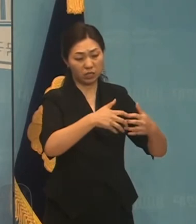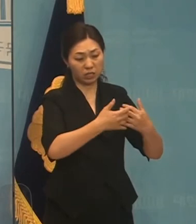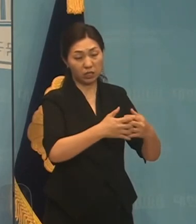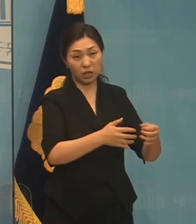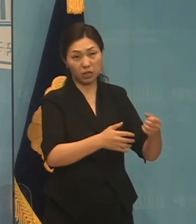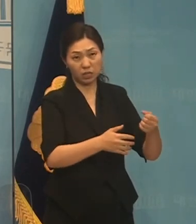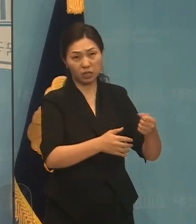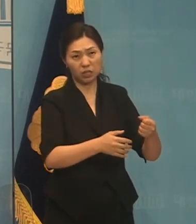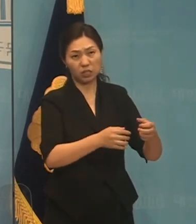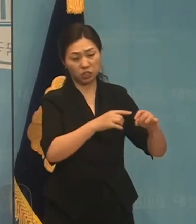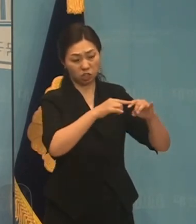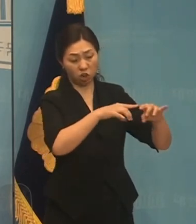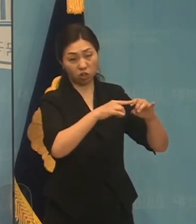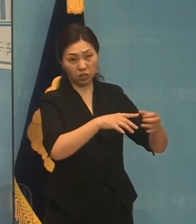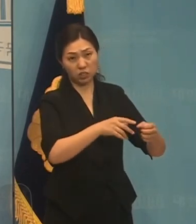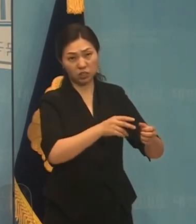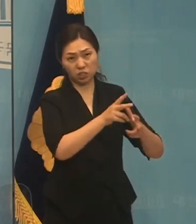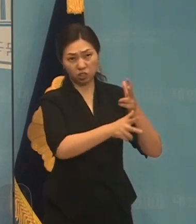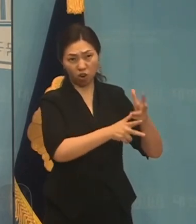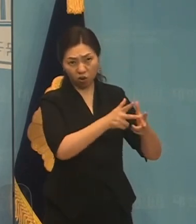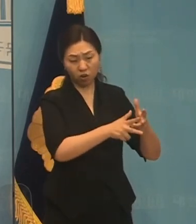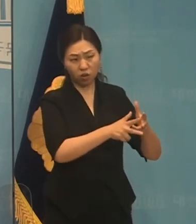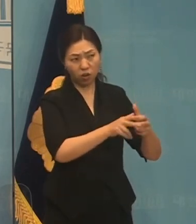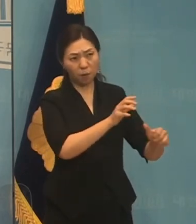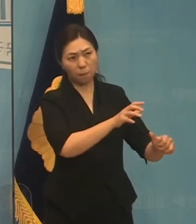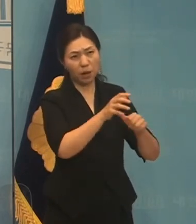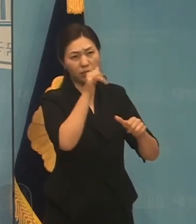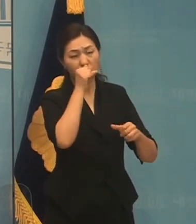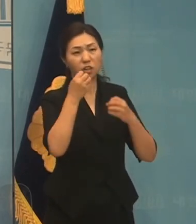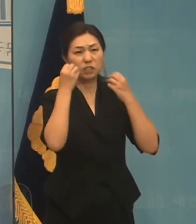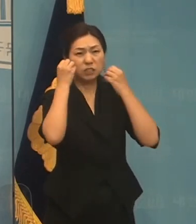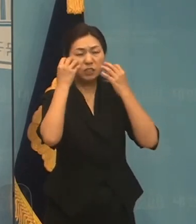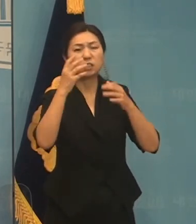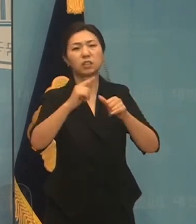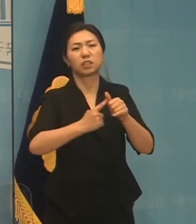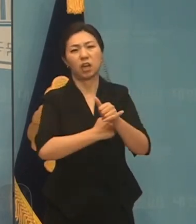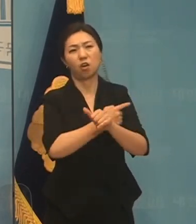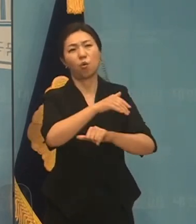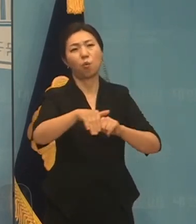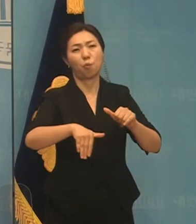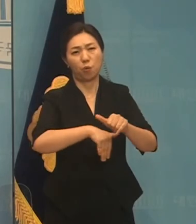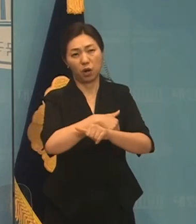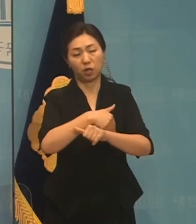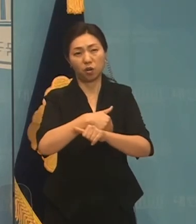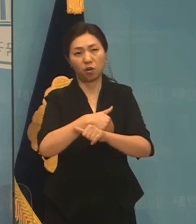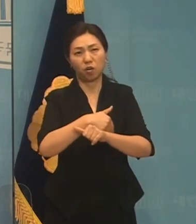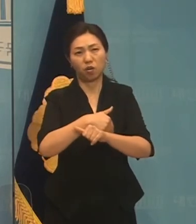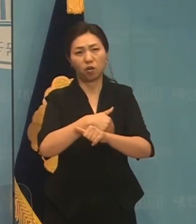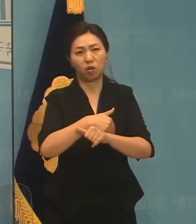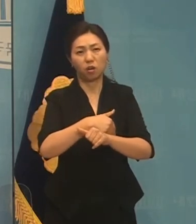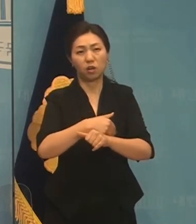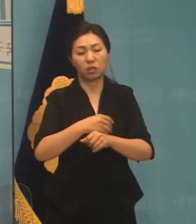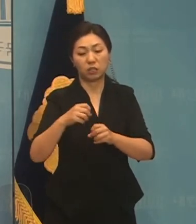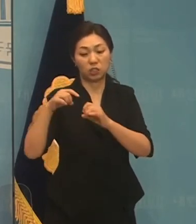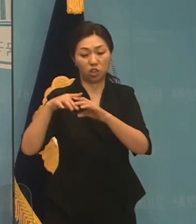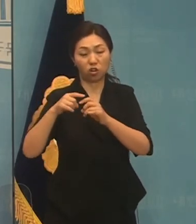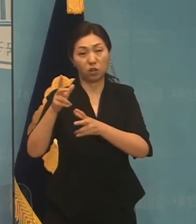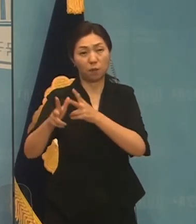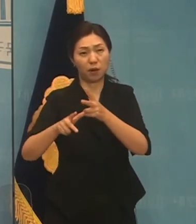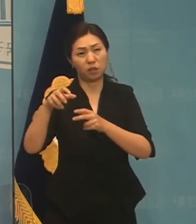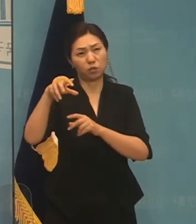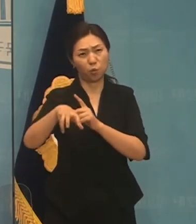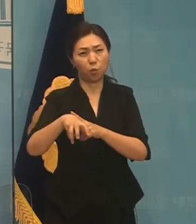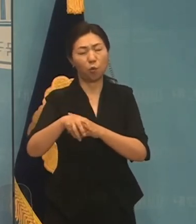환경친화적 시민재생에너지의 개발도 적극 추진하겠습니다. 그 다음에 조세제도들 시대